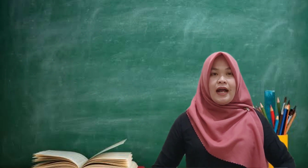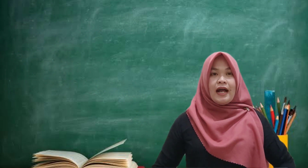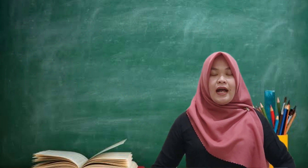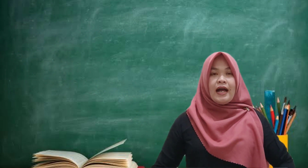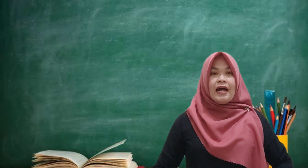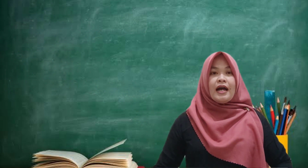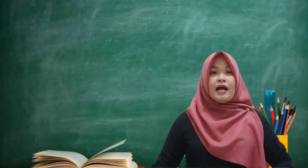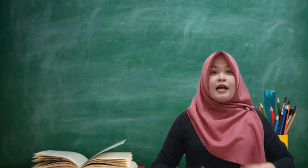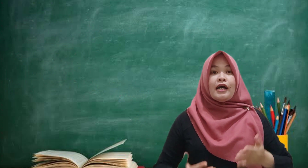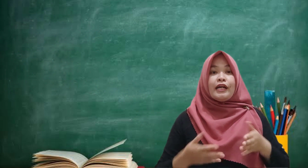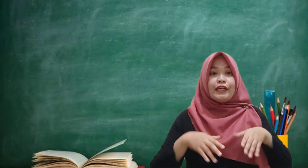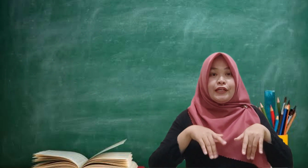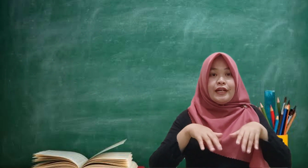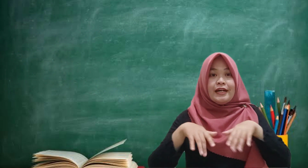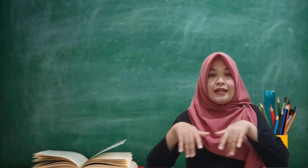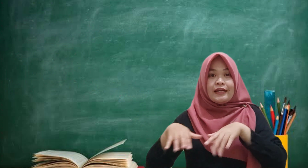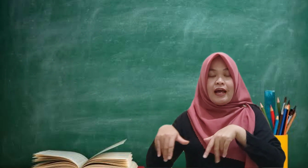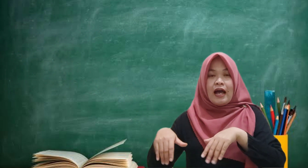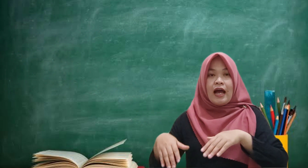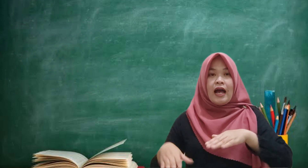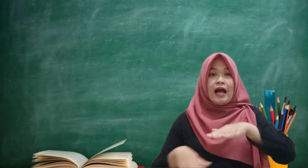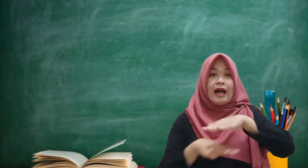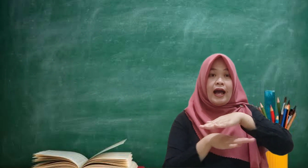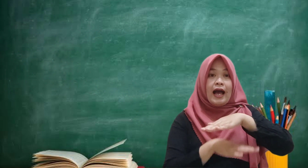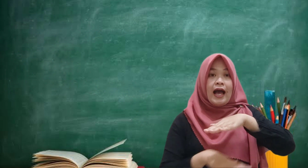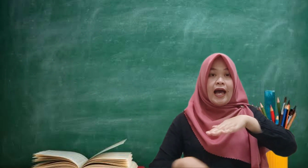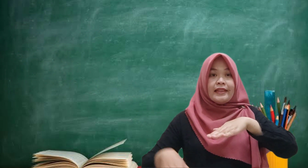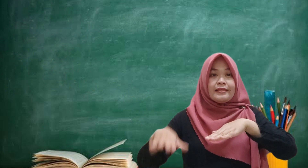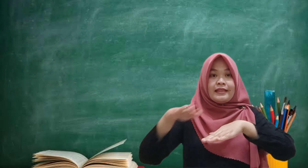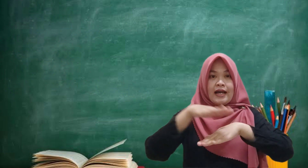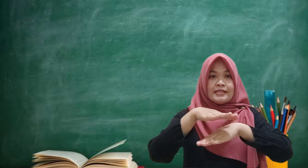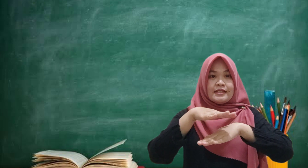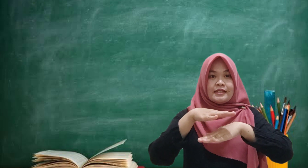Rangka gerak atas